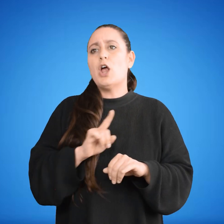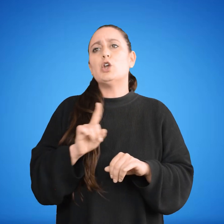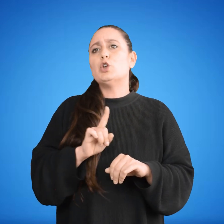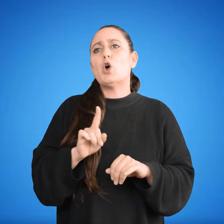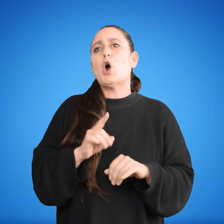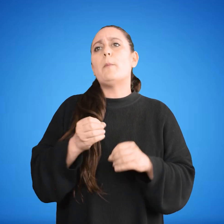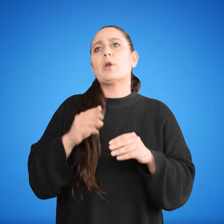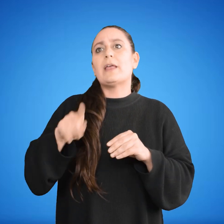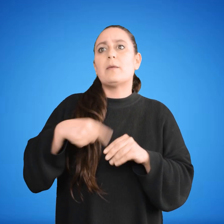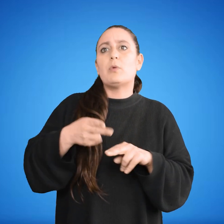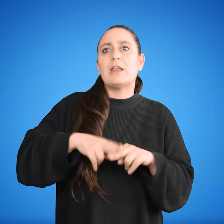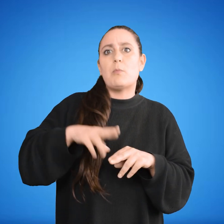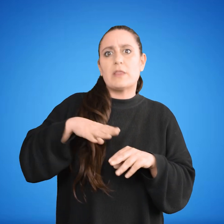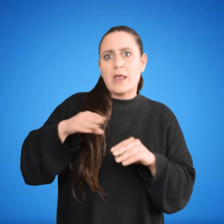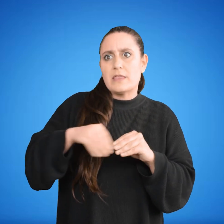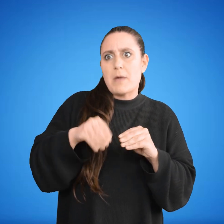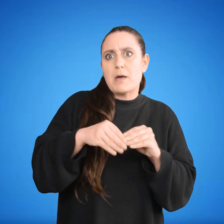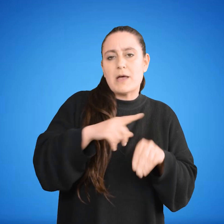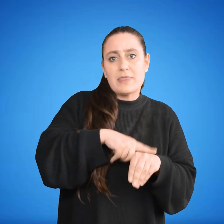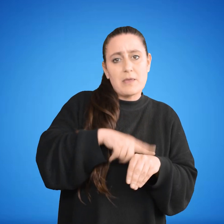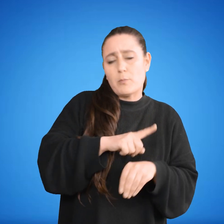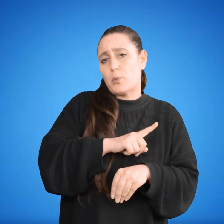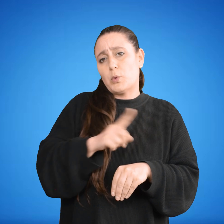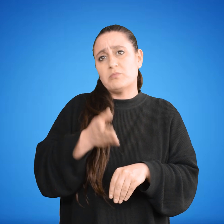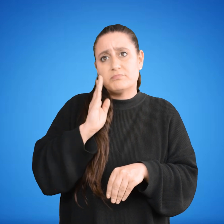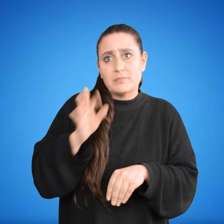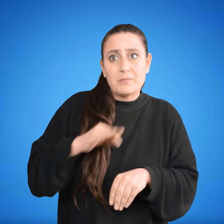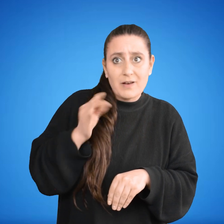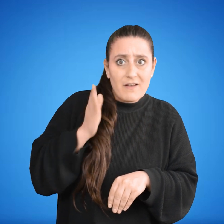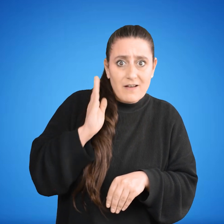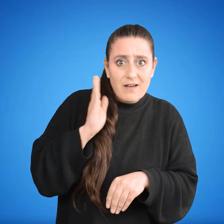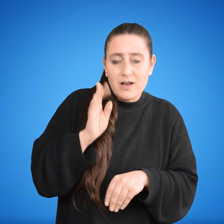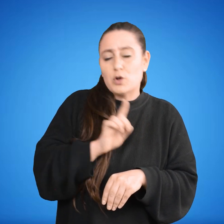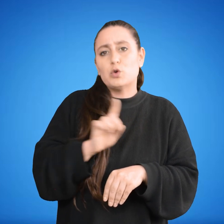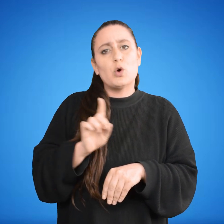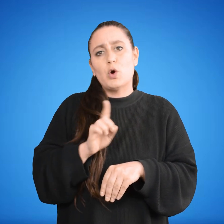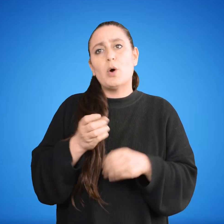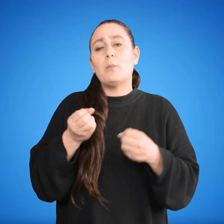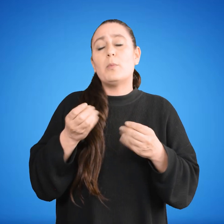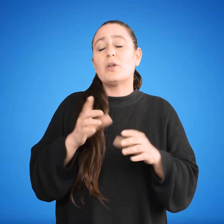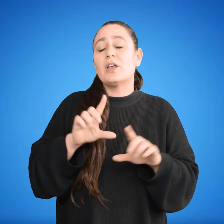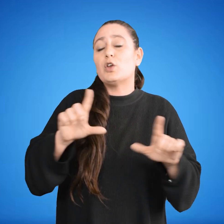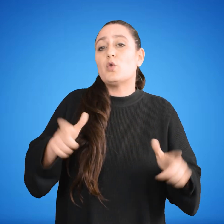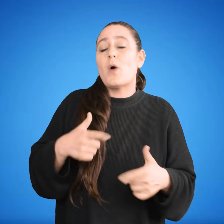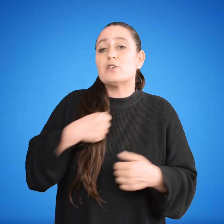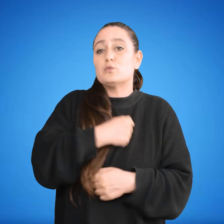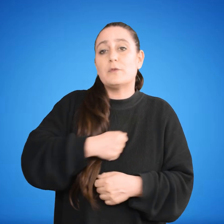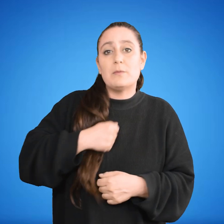agregue un tiempo infinito después de la muerte, una vida póstuma sin fin, sino porque anula el motivo que nos hace